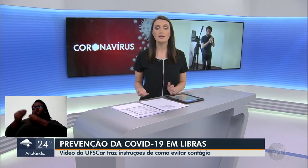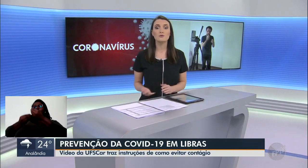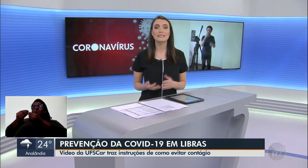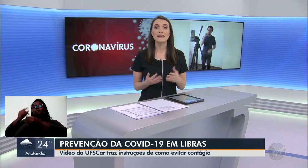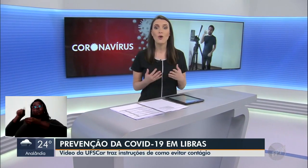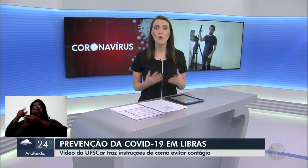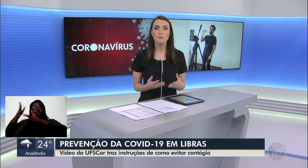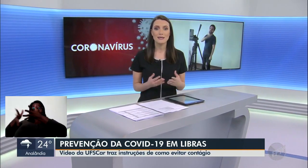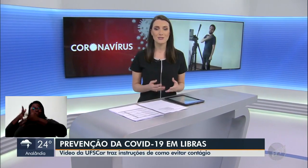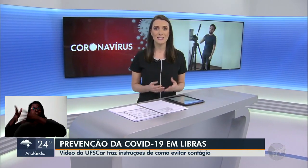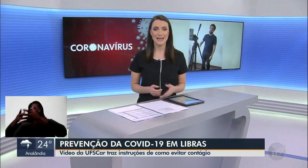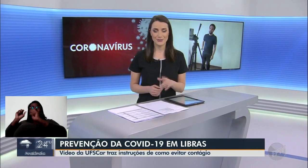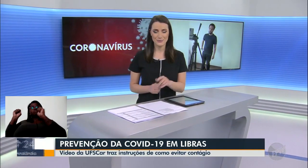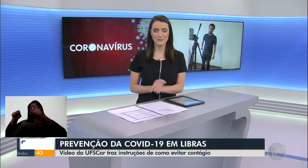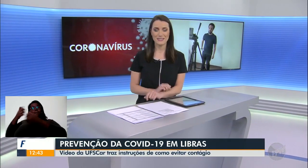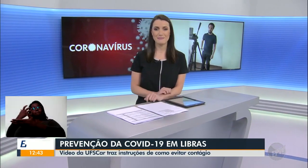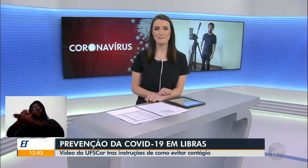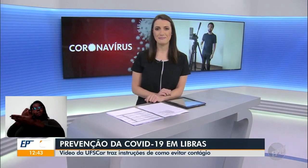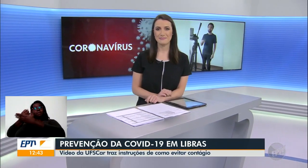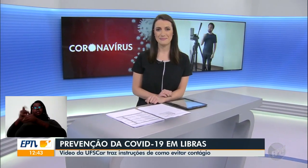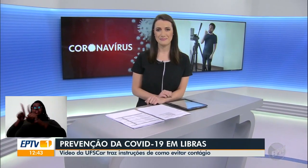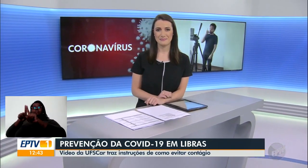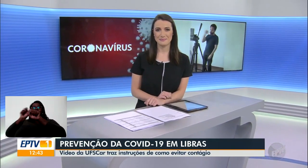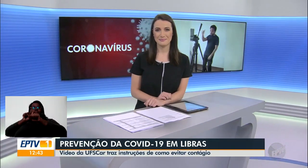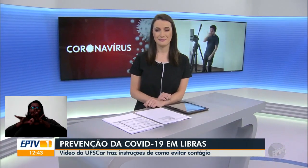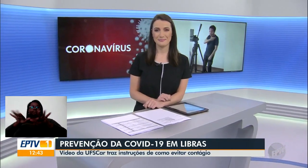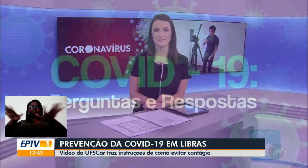ser baixados e até compartilhados. Vamos ver.